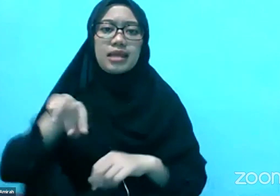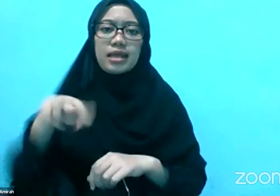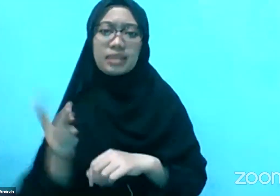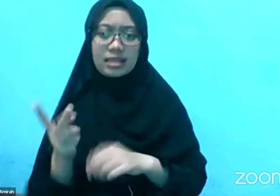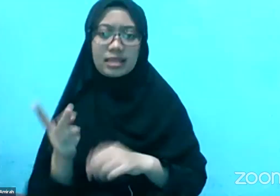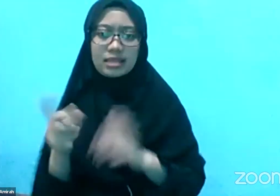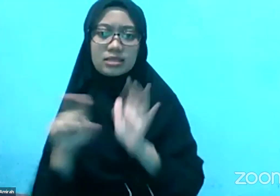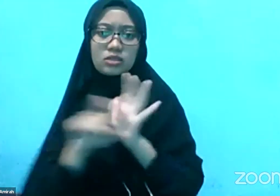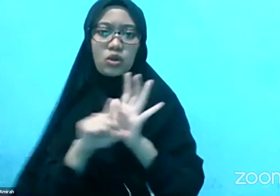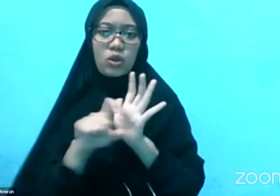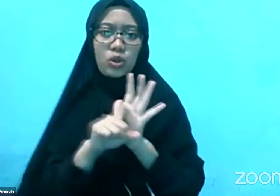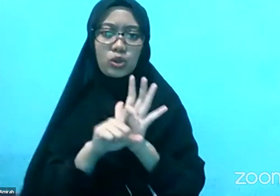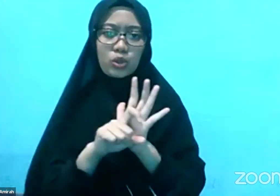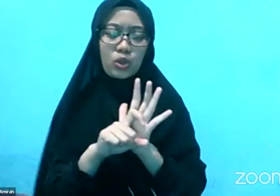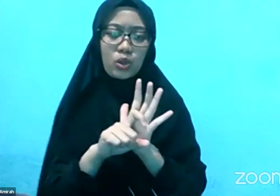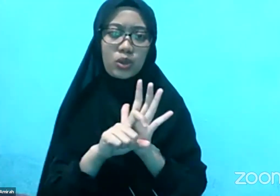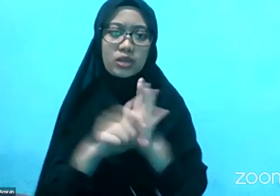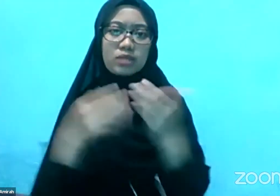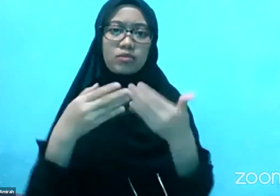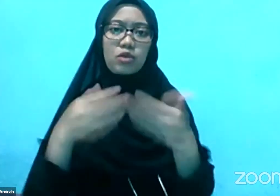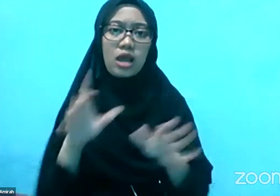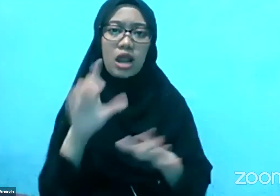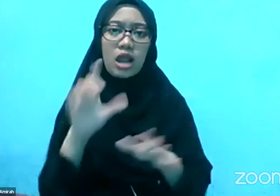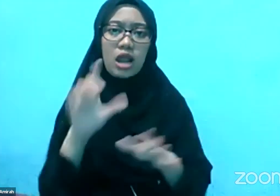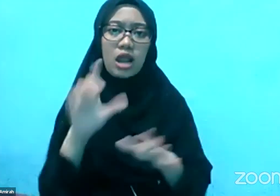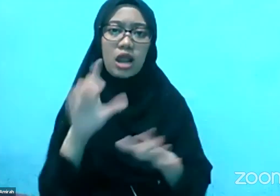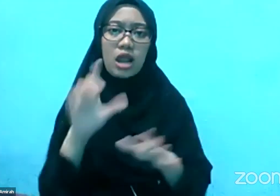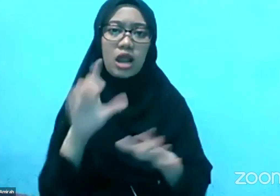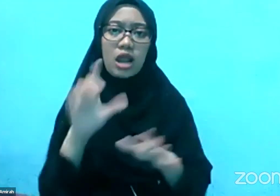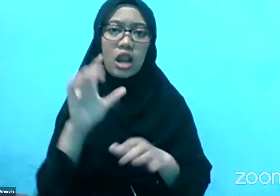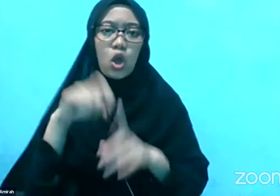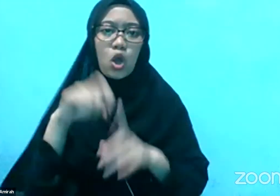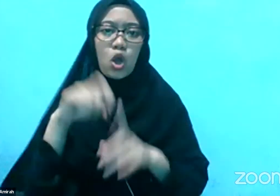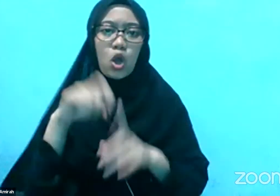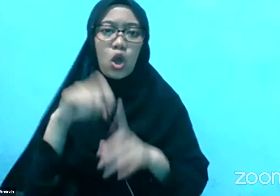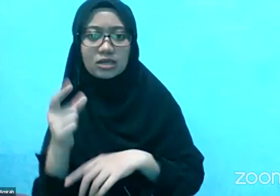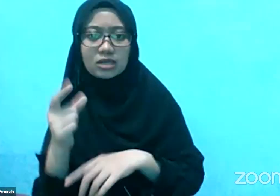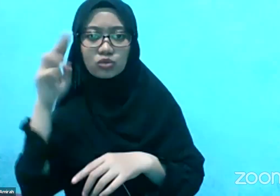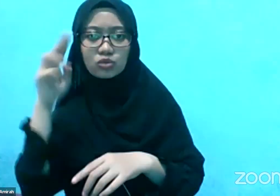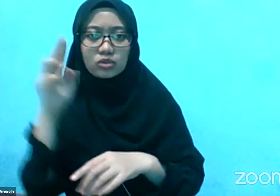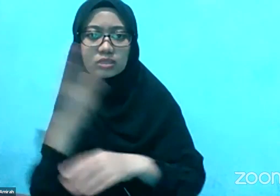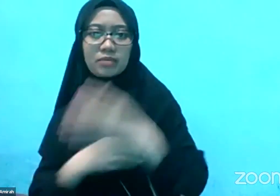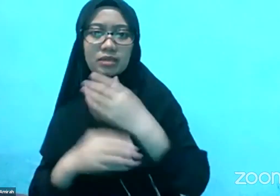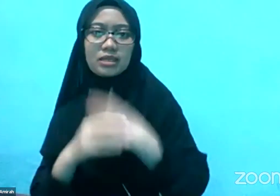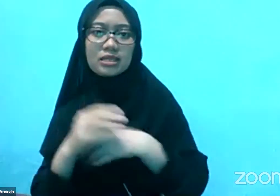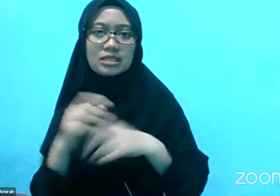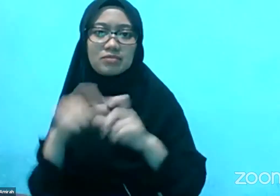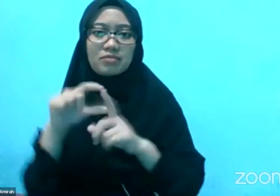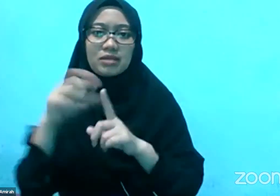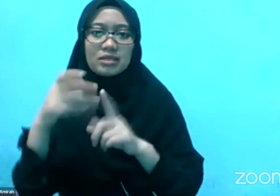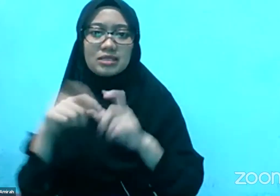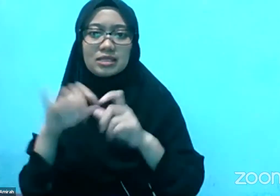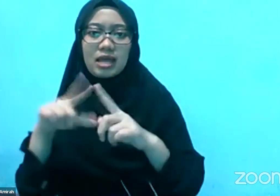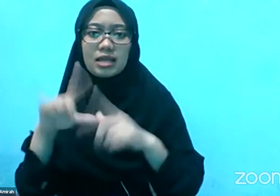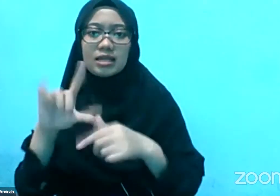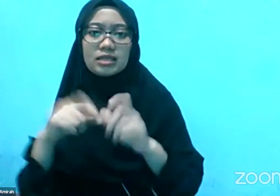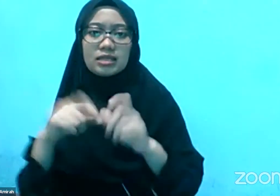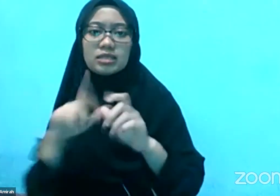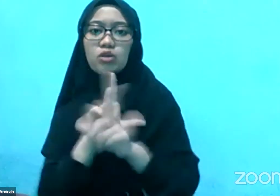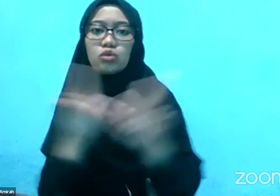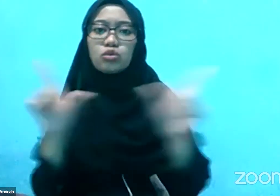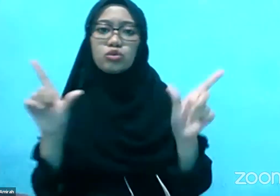Dibuka lawangan pekerjaan Untuk disability specialist Dengan syarat Lulusan pendidikan SLB